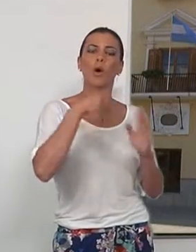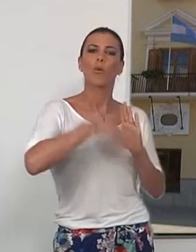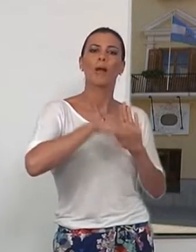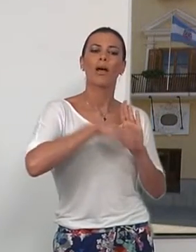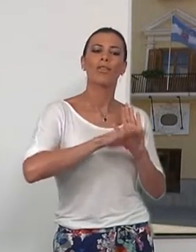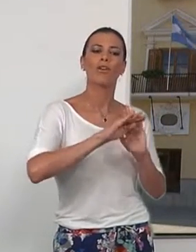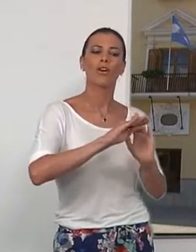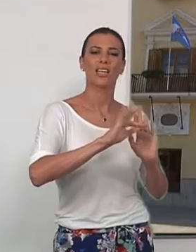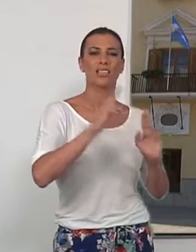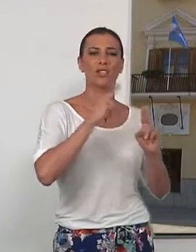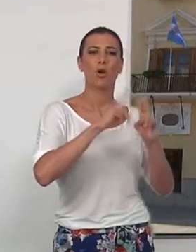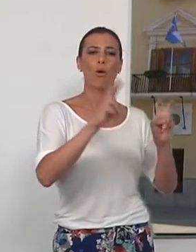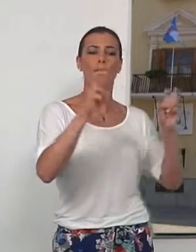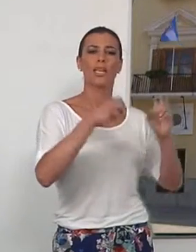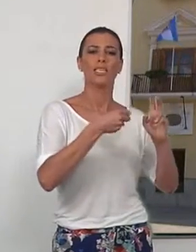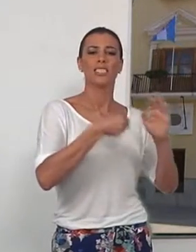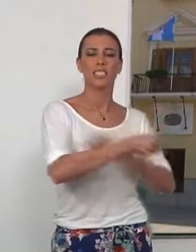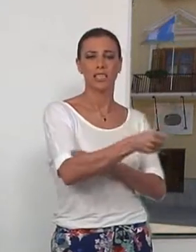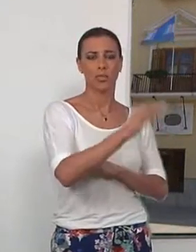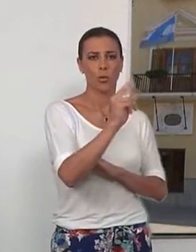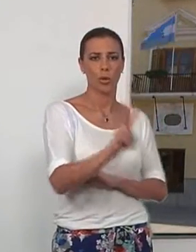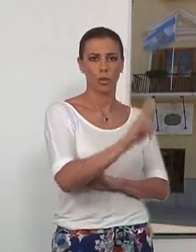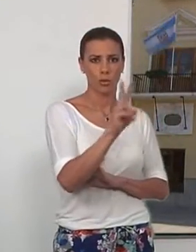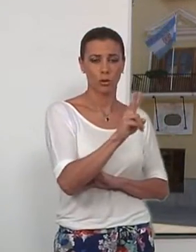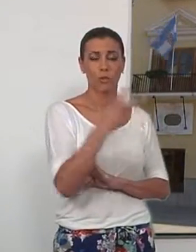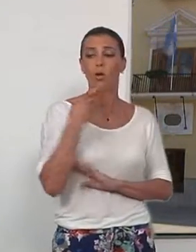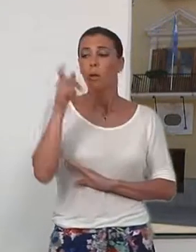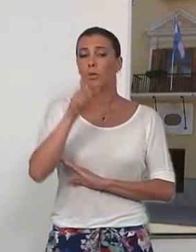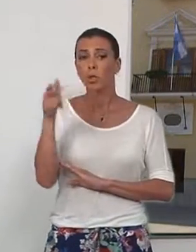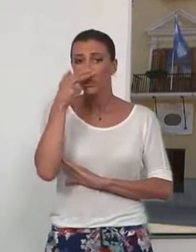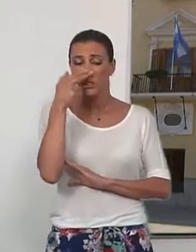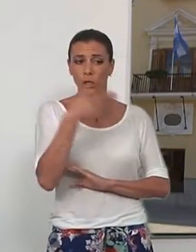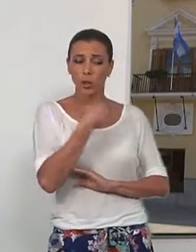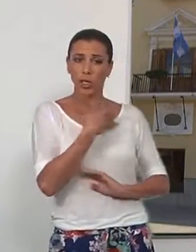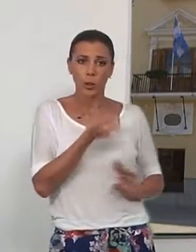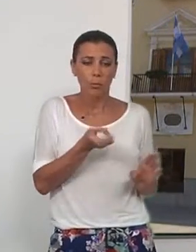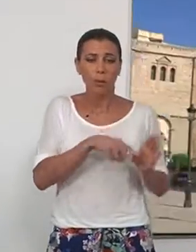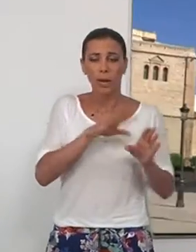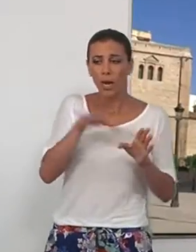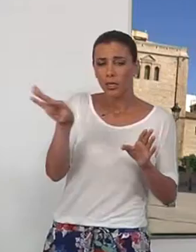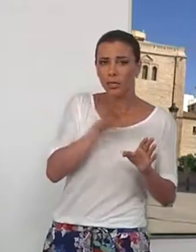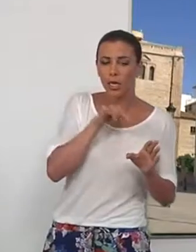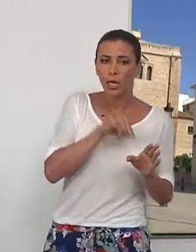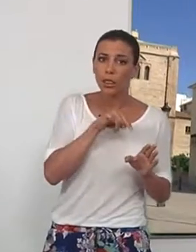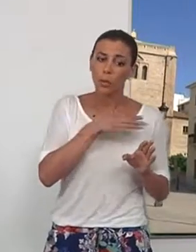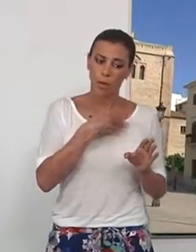cabo en el marco del programa Inserta 2. Toda aquella persona o empresa interesada en dar esta formación